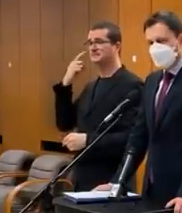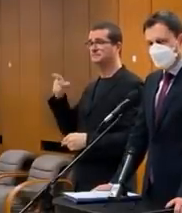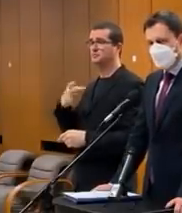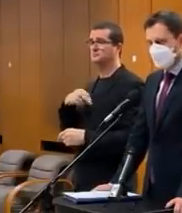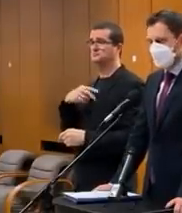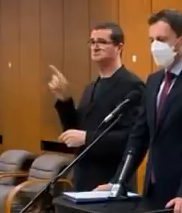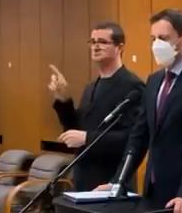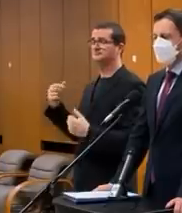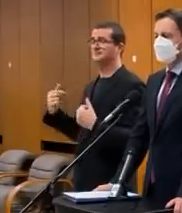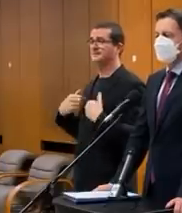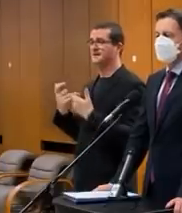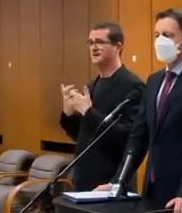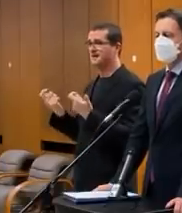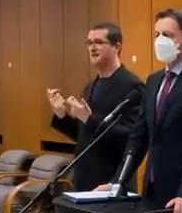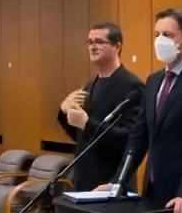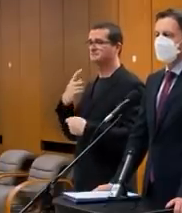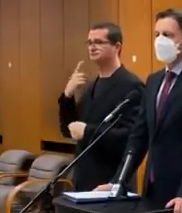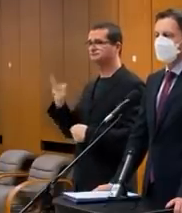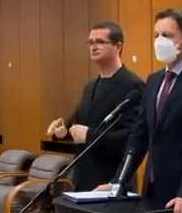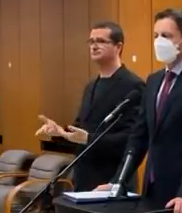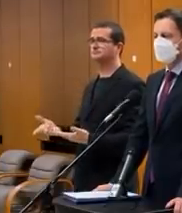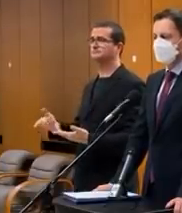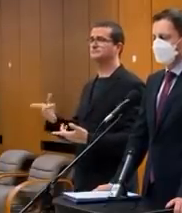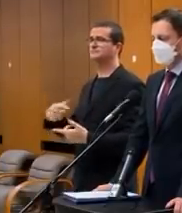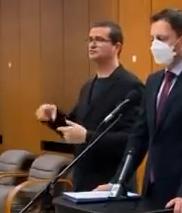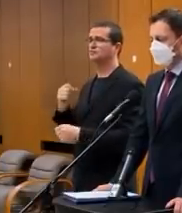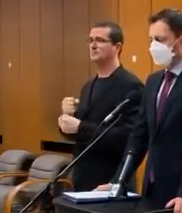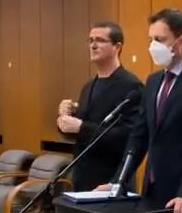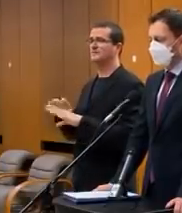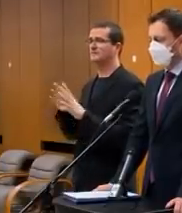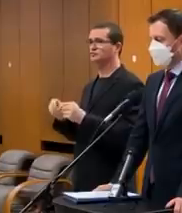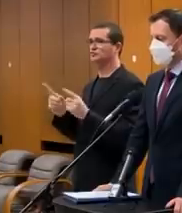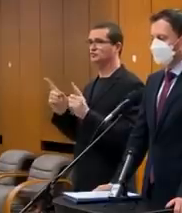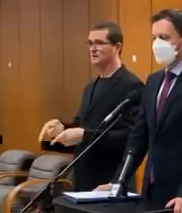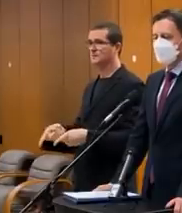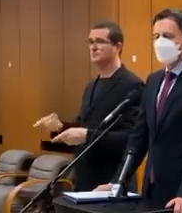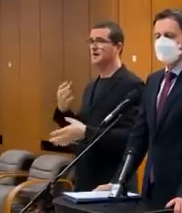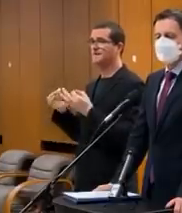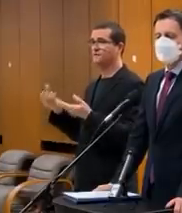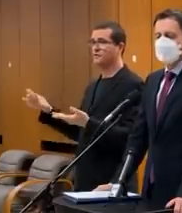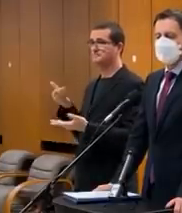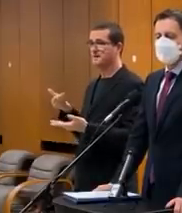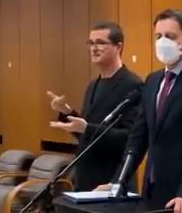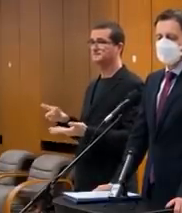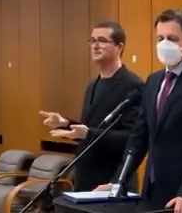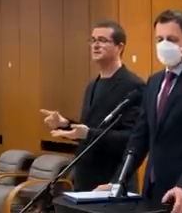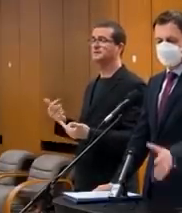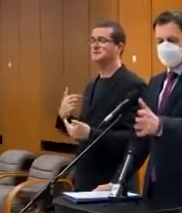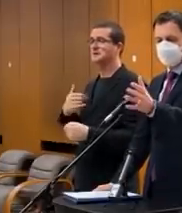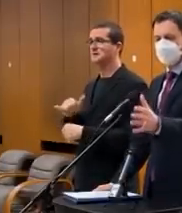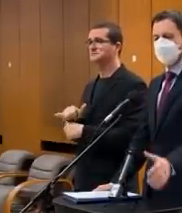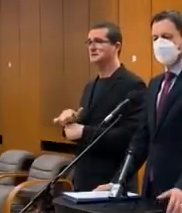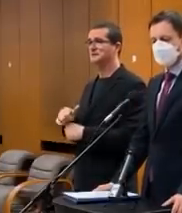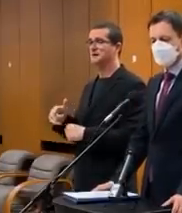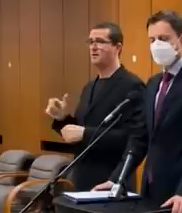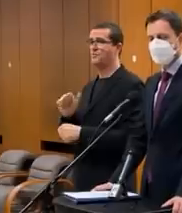Ďakujem. jasne vydal pokyny, aby všetci robili všetky potrebné opatrenia. Priebežne ma informujú. A ja zatiaľ